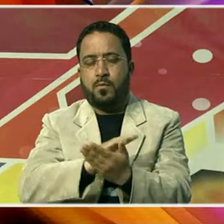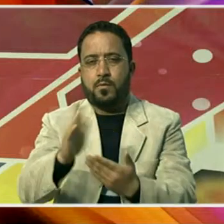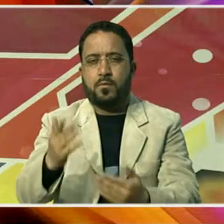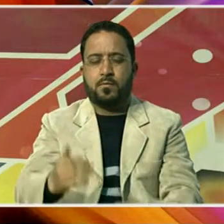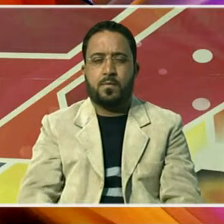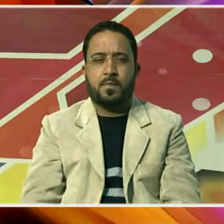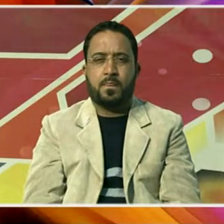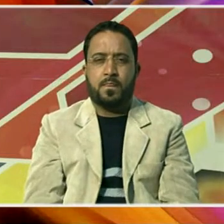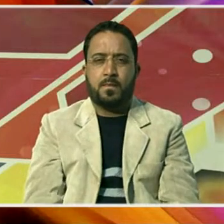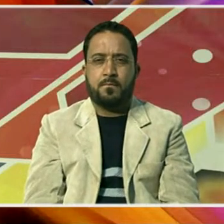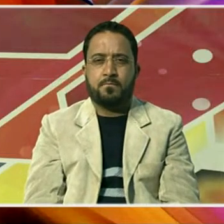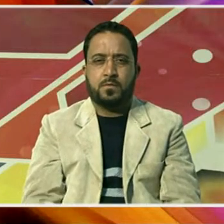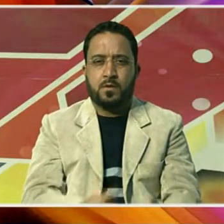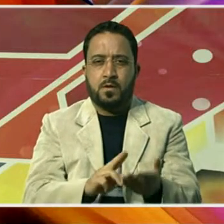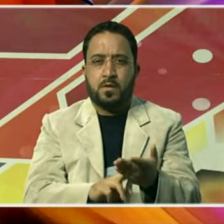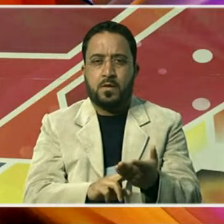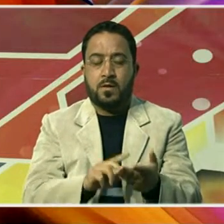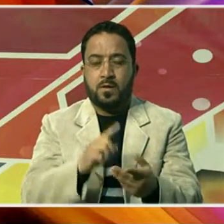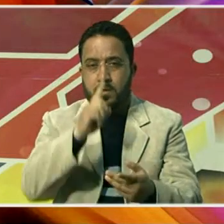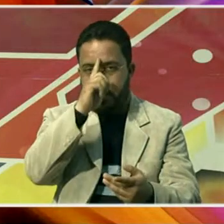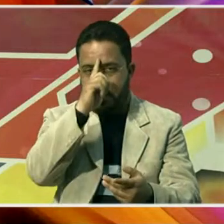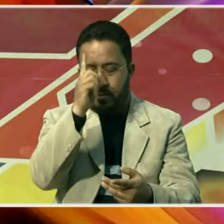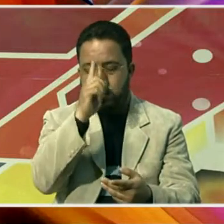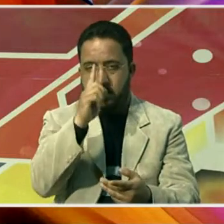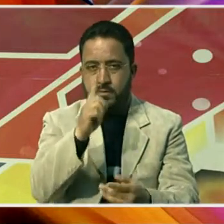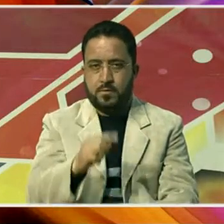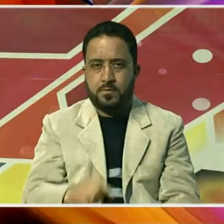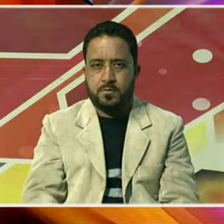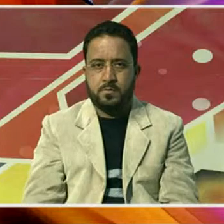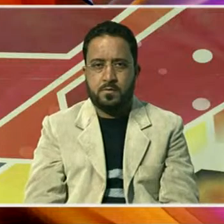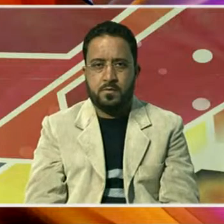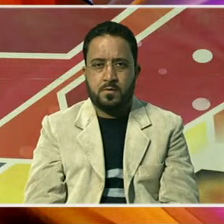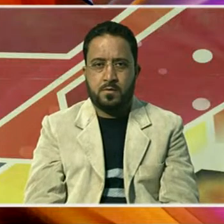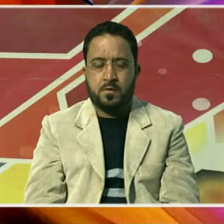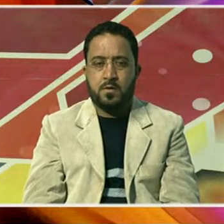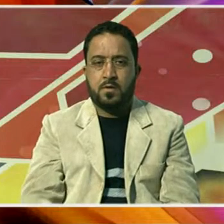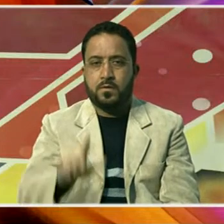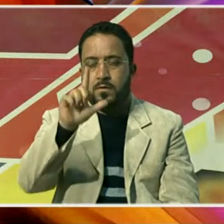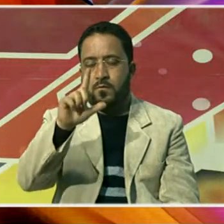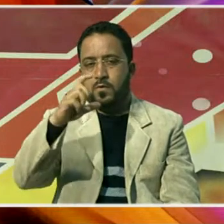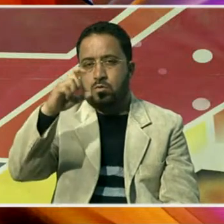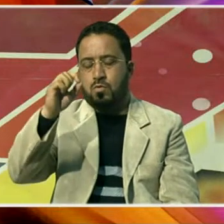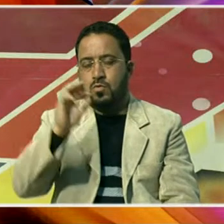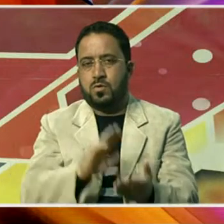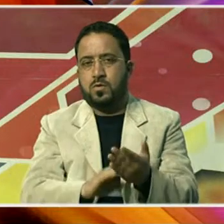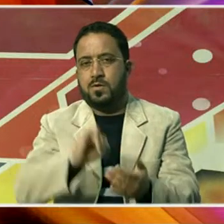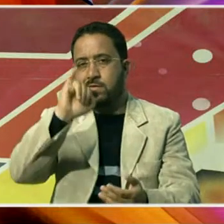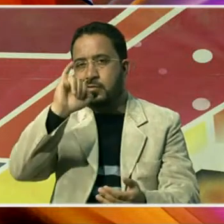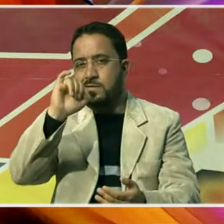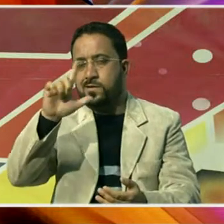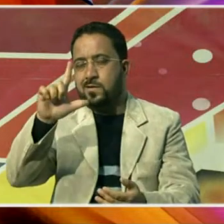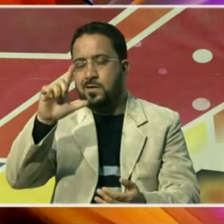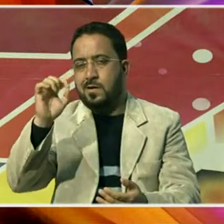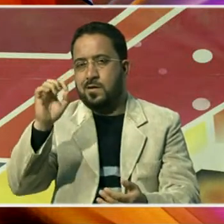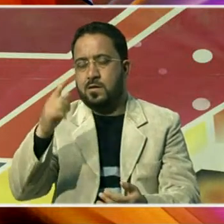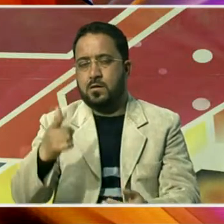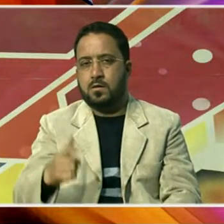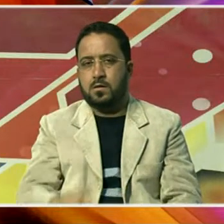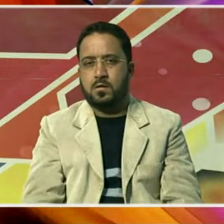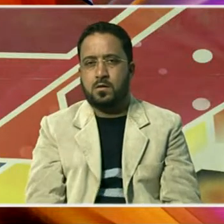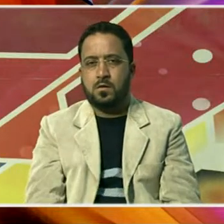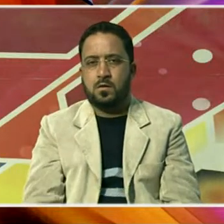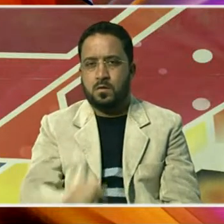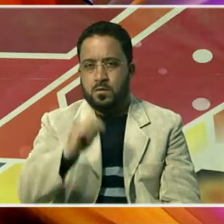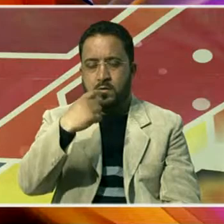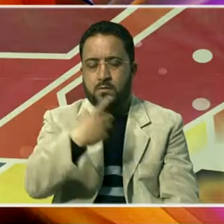اس طرح بھارت نے تقریباً سات کروڑ ساٹھ لاکھ کووڈ کے ٹیکے لگا کر